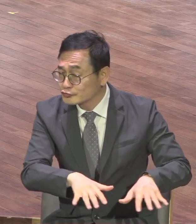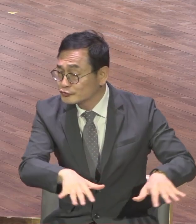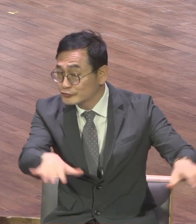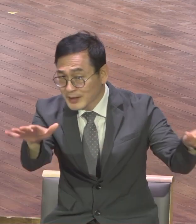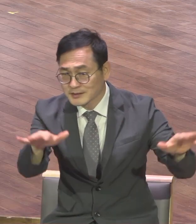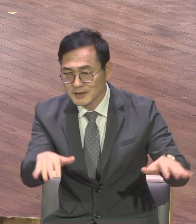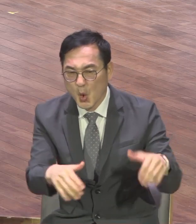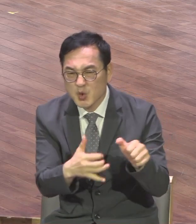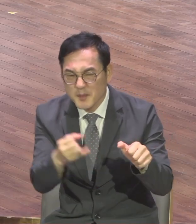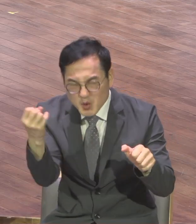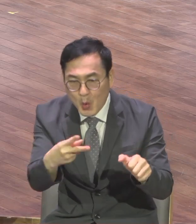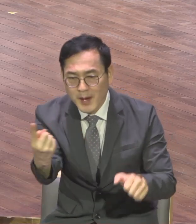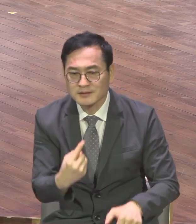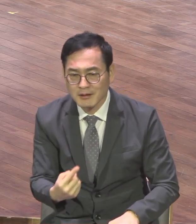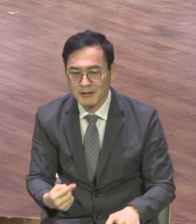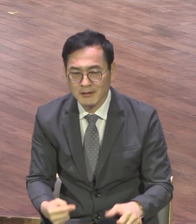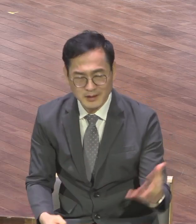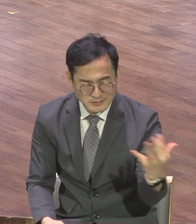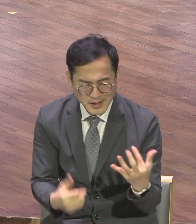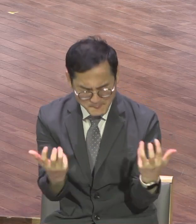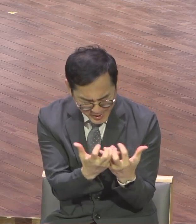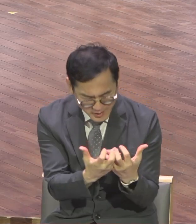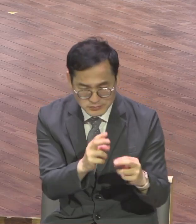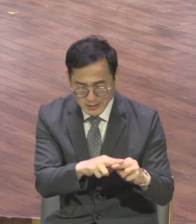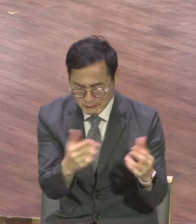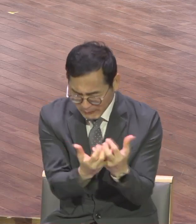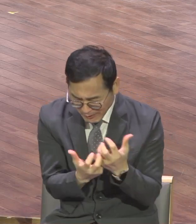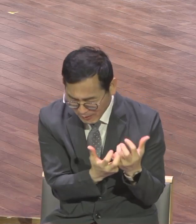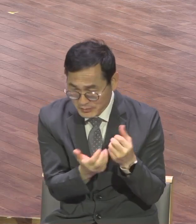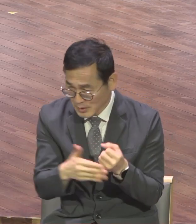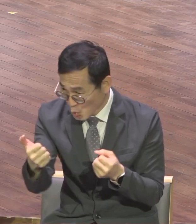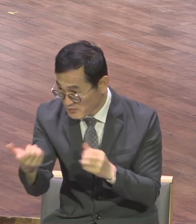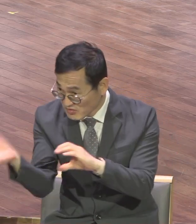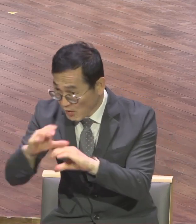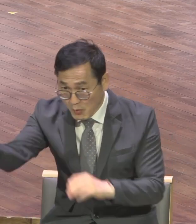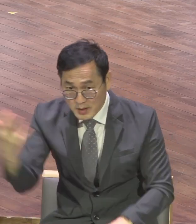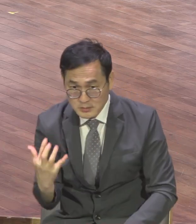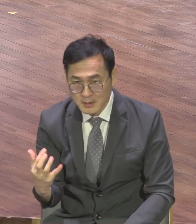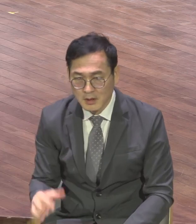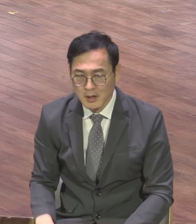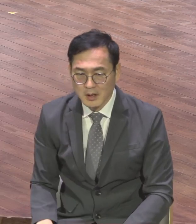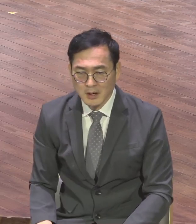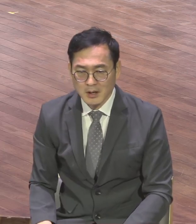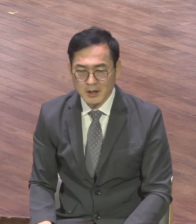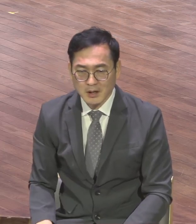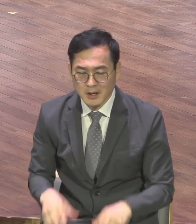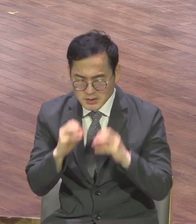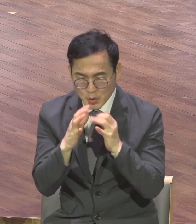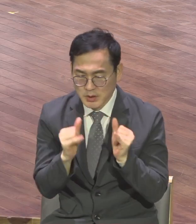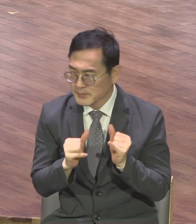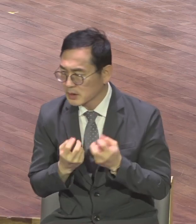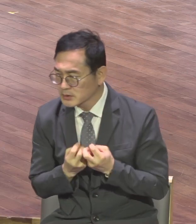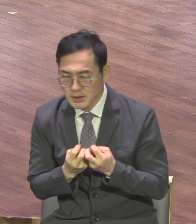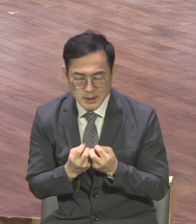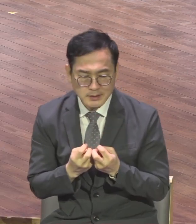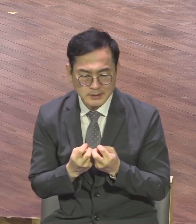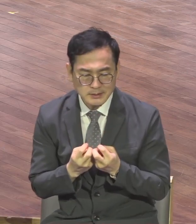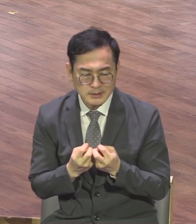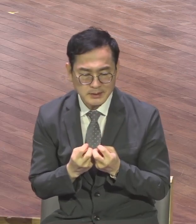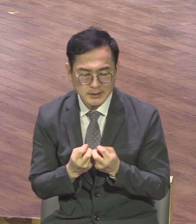이미 다 자리 없는데 그래가지고 우리 정영훈 선교사님이 이거 안 되겠다 싶었는데 방마다 그냥 빈자리